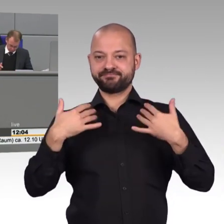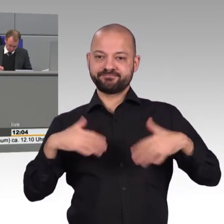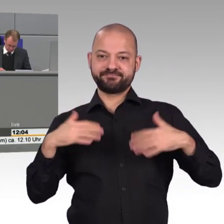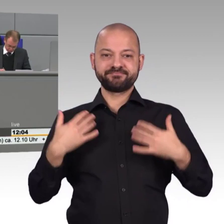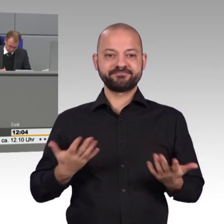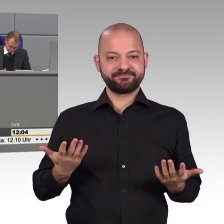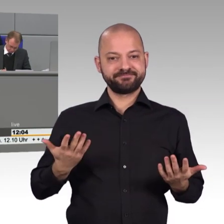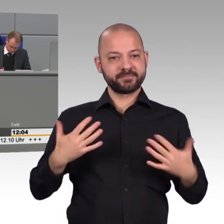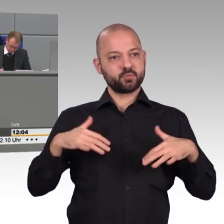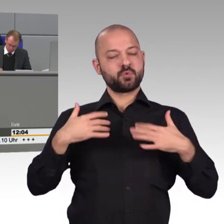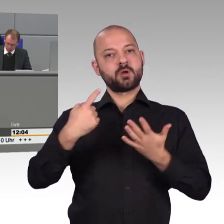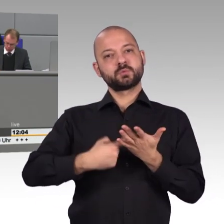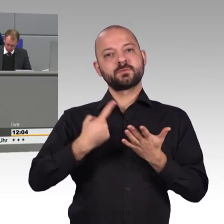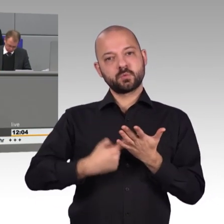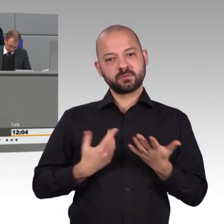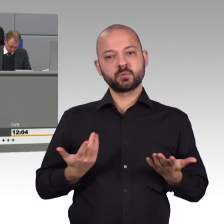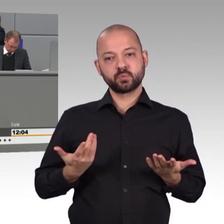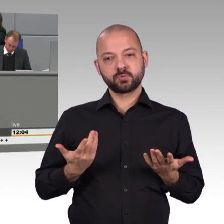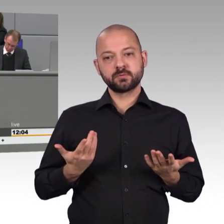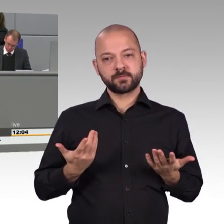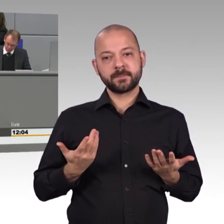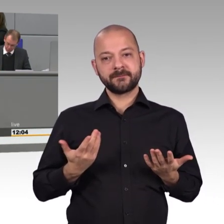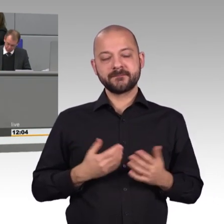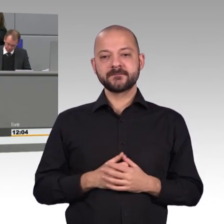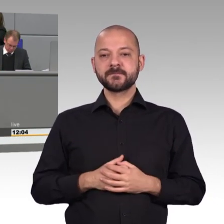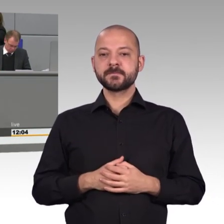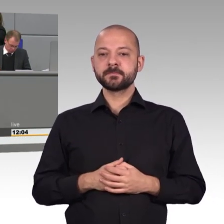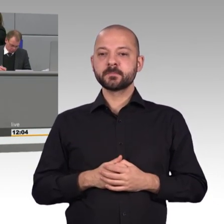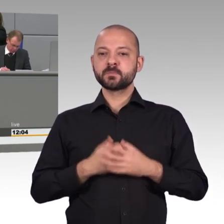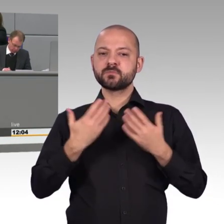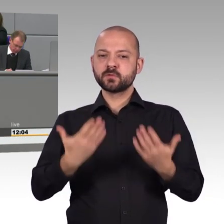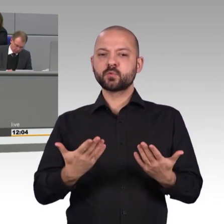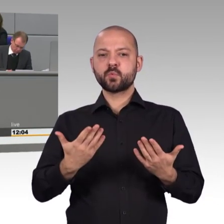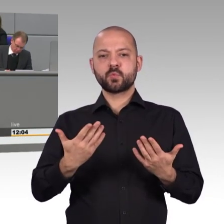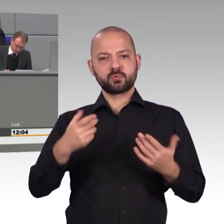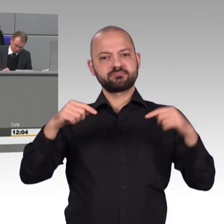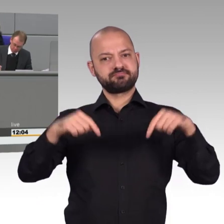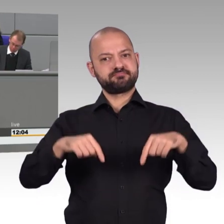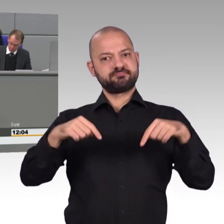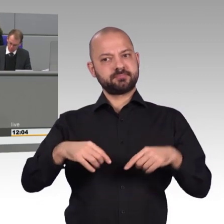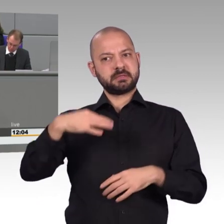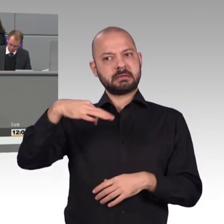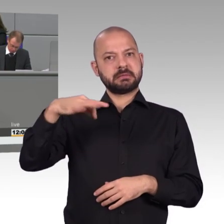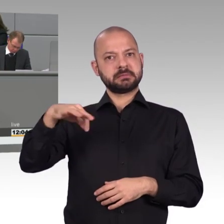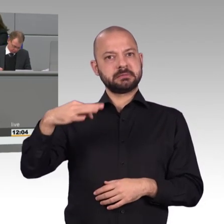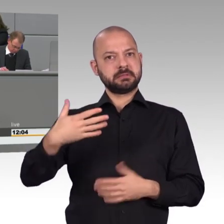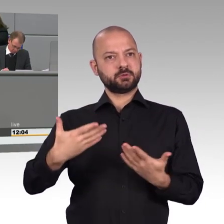Höchstmaß an Sicherheit und Datensicherheit gleichermaßen für Bürger, Verwaltung und Wirtschaft.